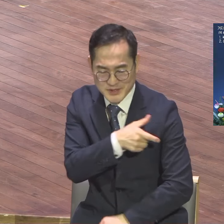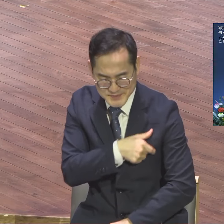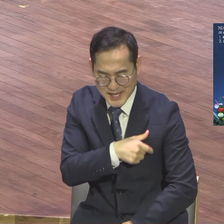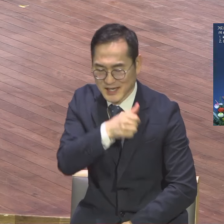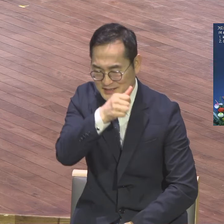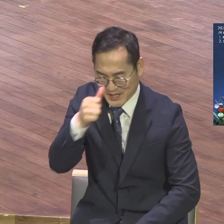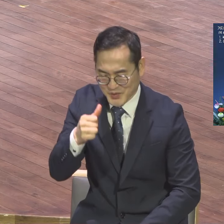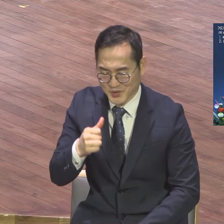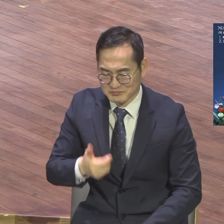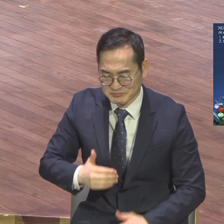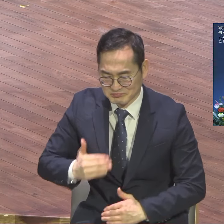때부터 가면 사람들이 몰라.